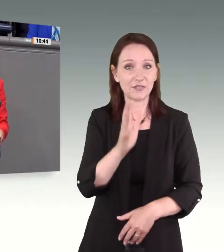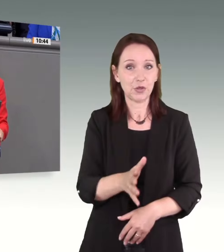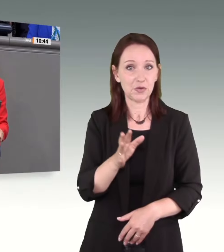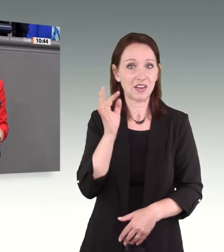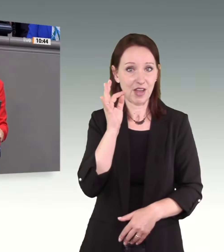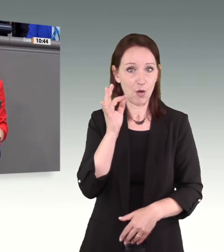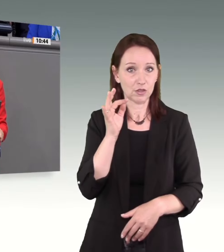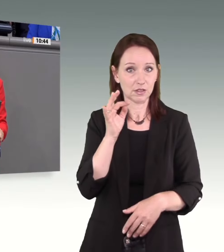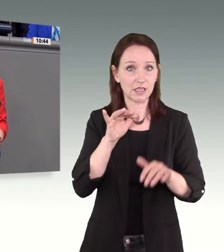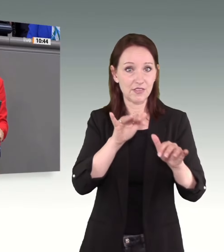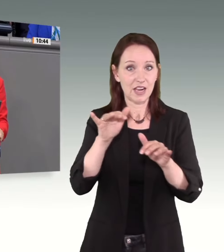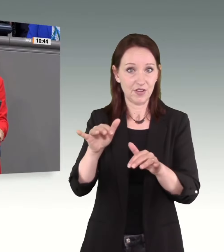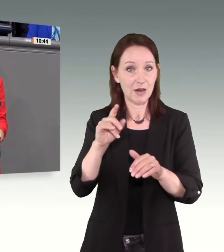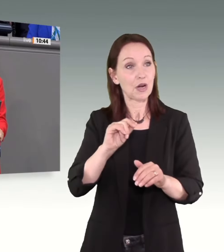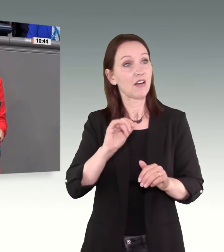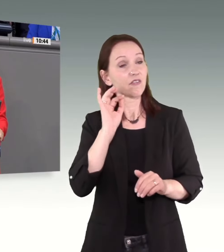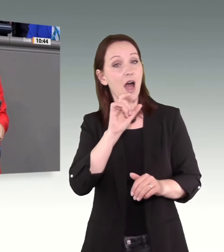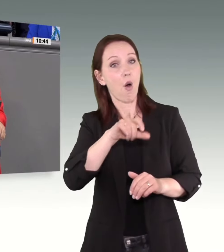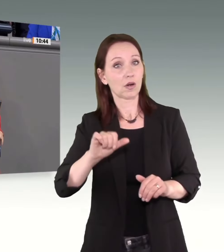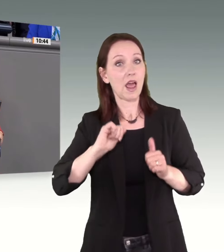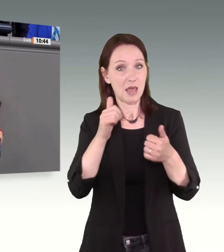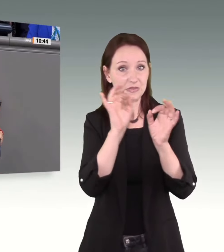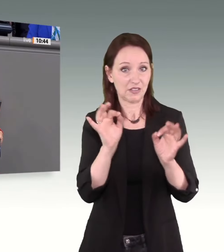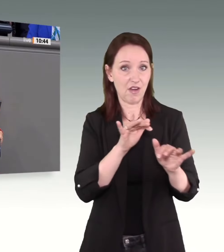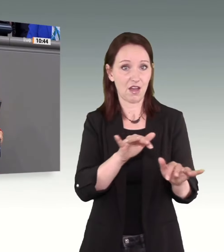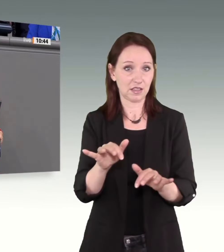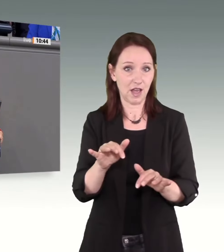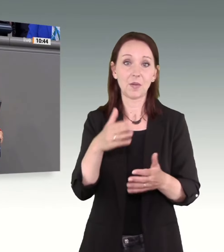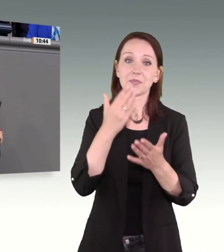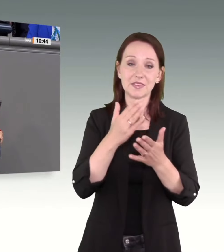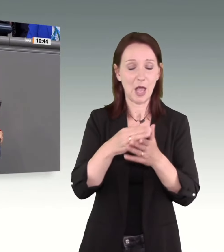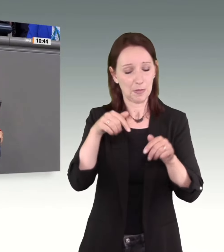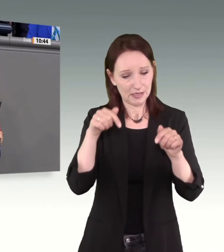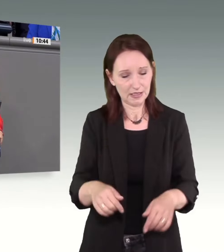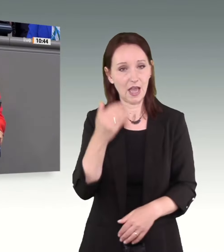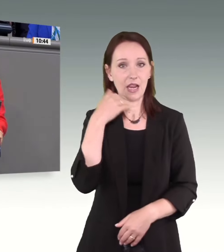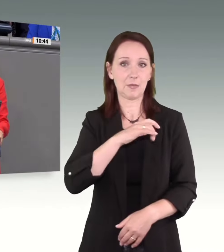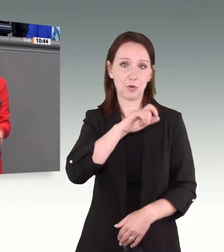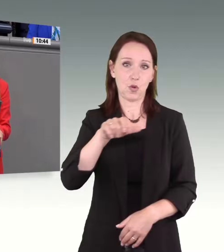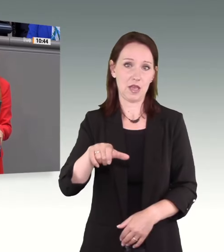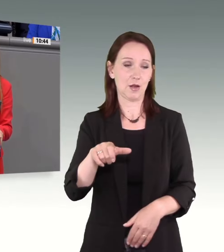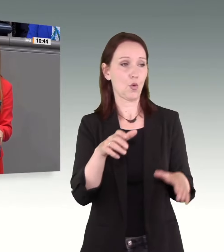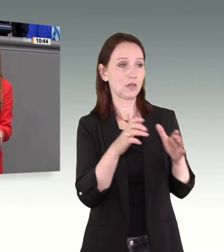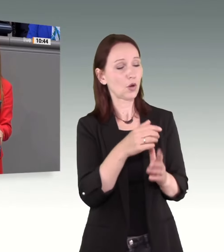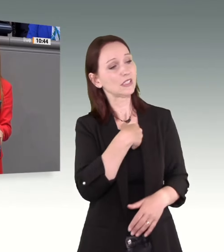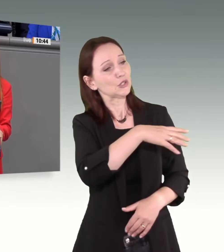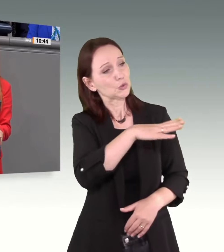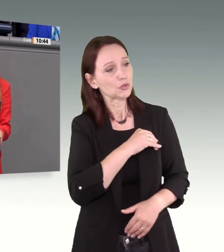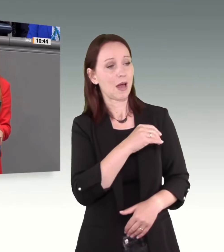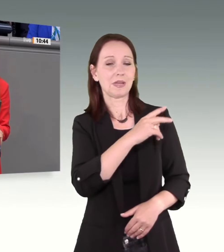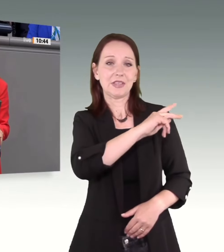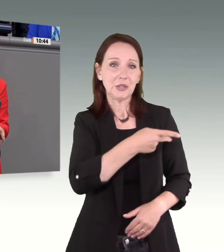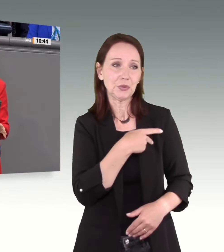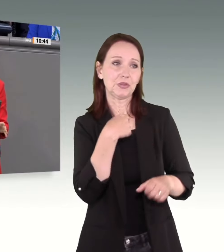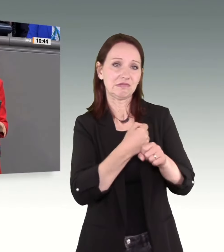denen das Leben von Frauen auch auf dem Spiel steht. Und genau aus diesem Grund müssen wir hier, liebe Kolleginnen und Kollegen der Union, gemeinsam an einem Strang ziehen.